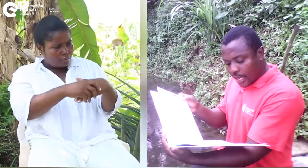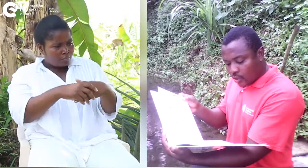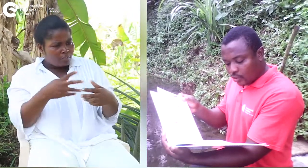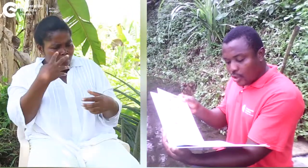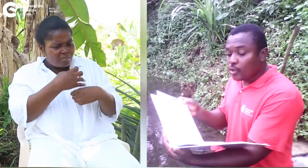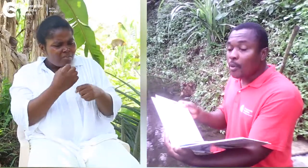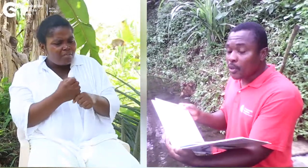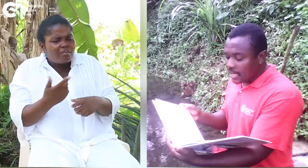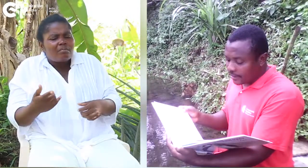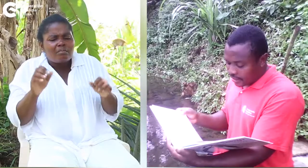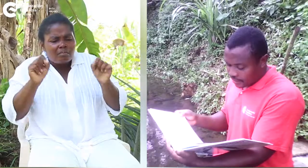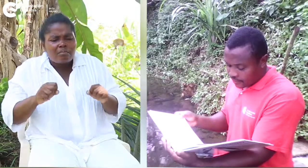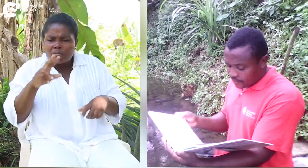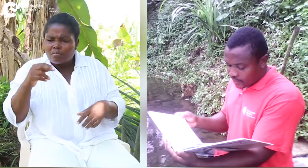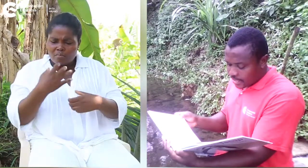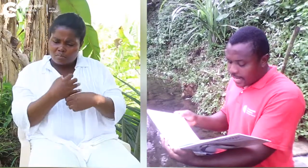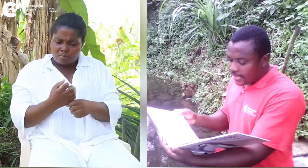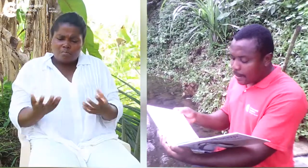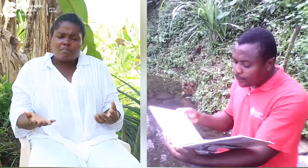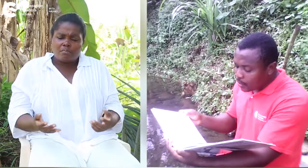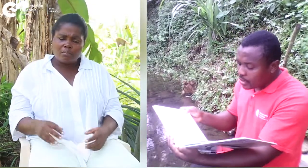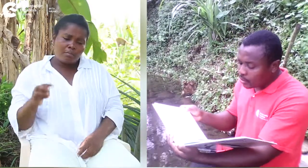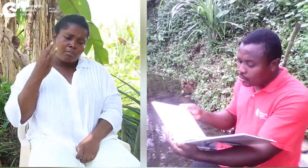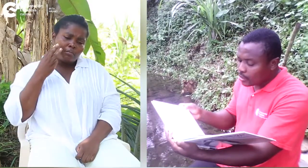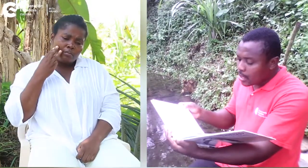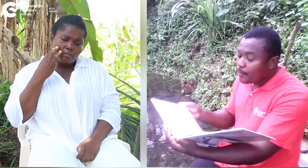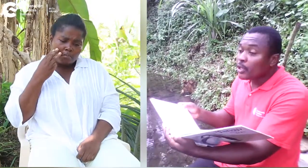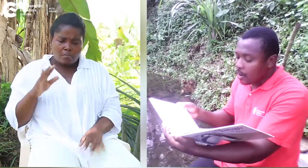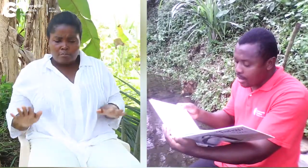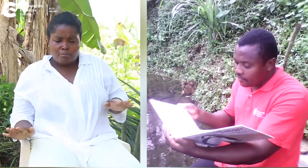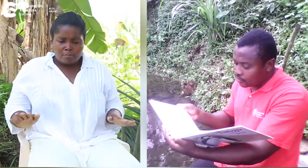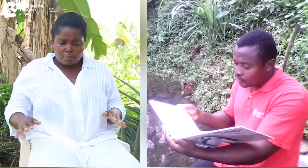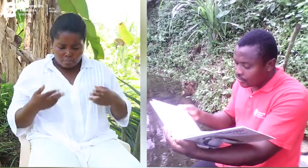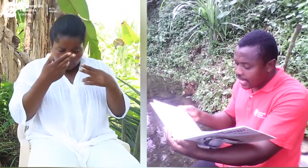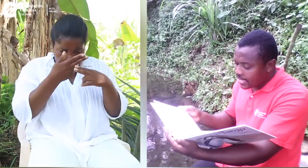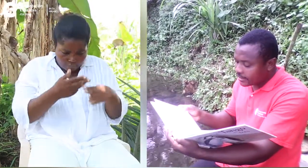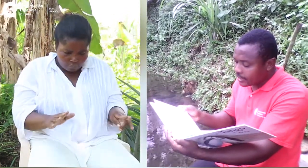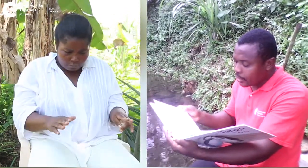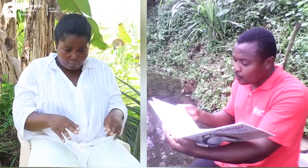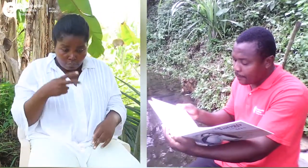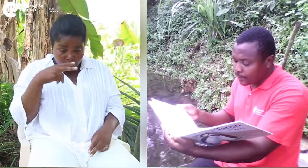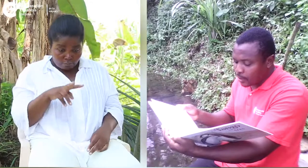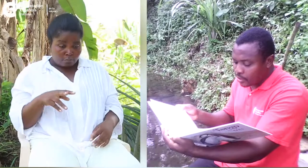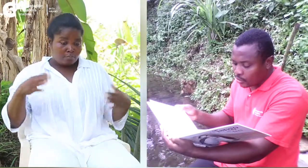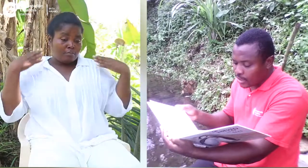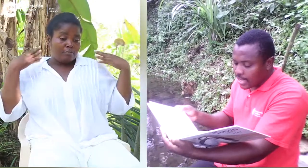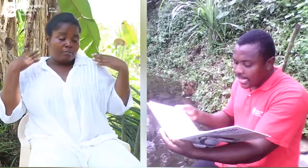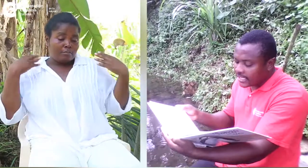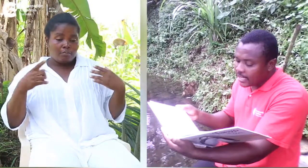ellos no podían hacer. Las mamás pingüinos ponían huevos. Ellas y los papás pingüinos hacían